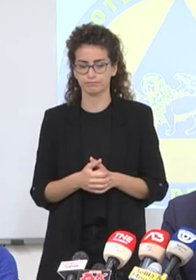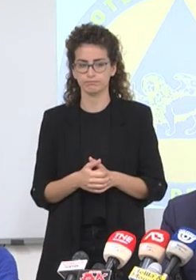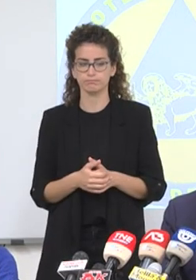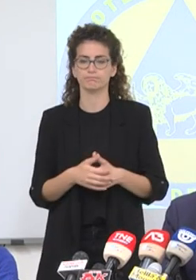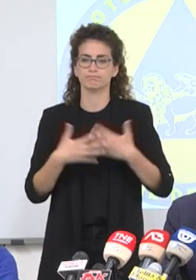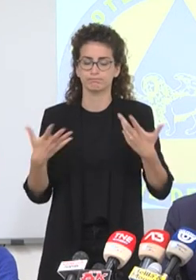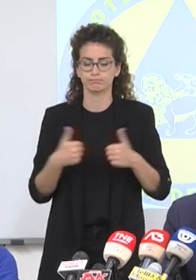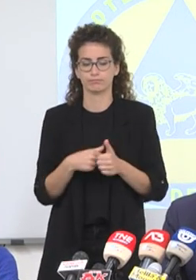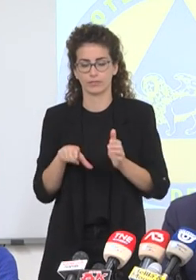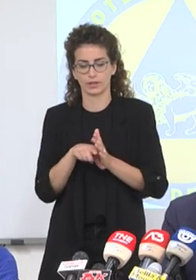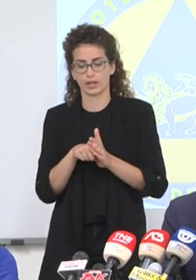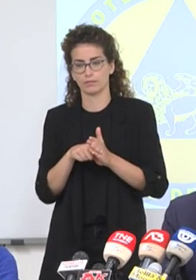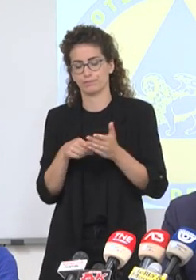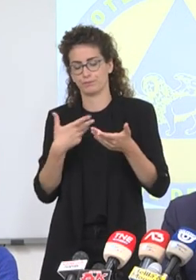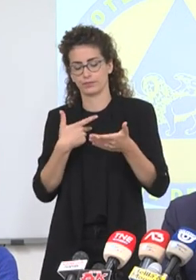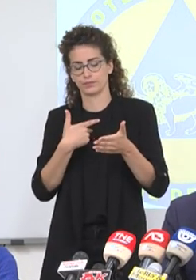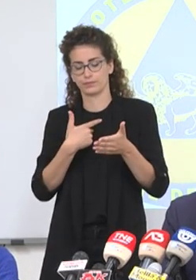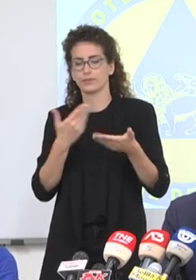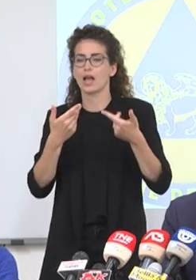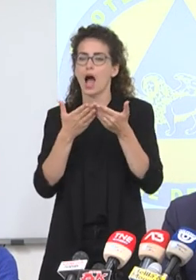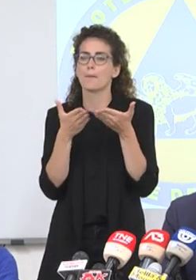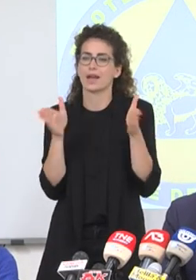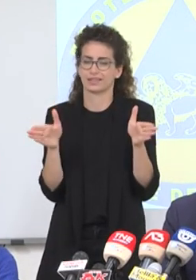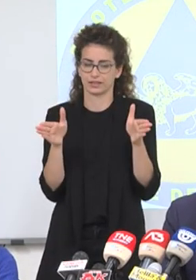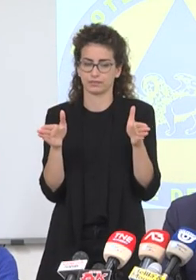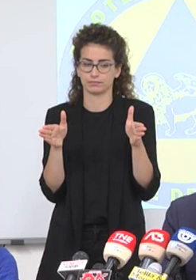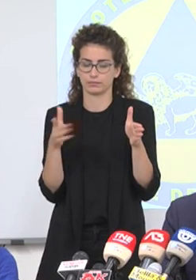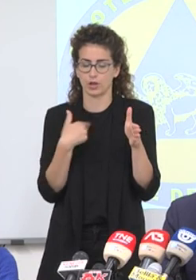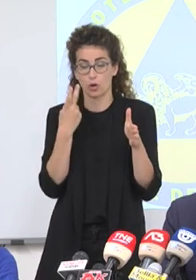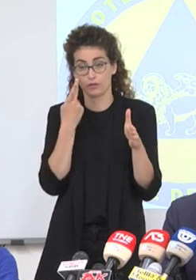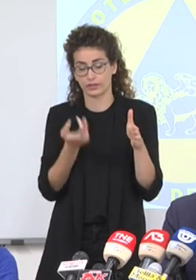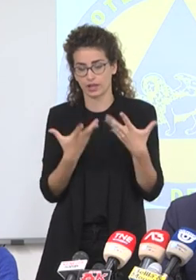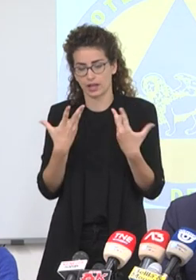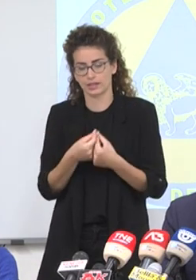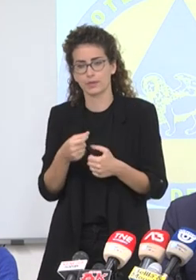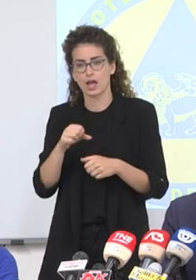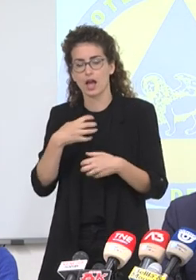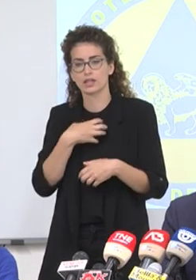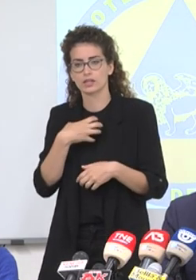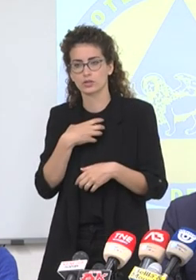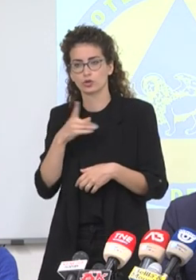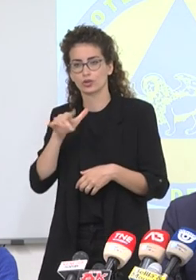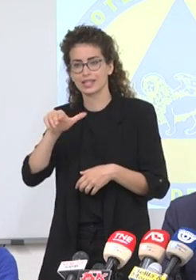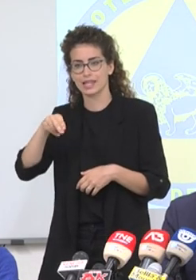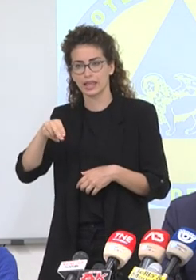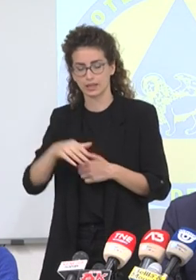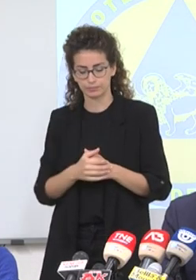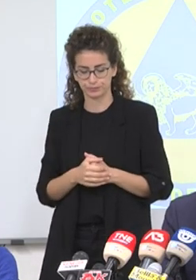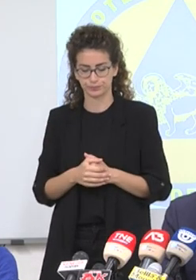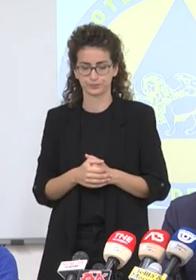Abbiamo fatto una delibera aperta, adesso sto vedendo assieme all'assessore Donazan,